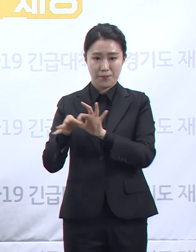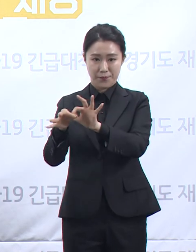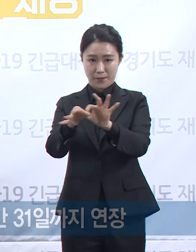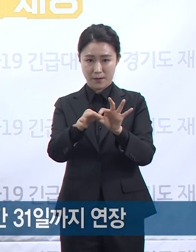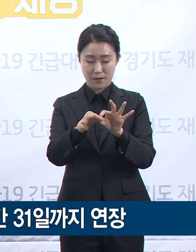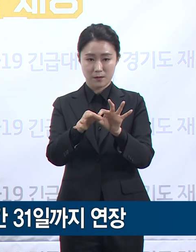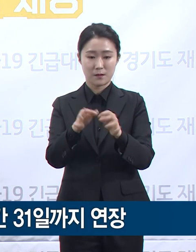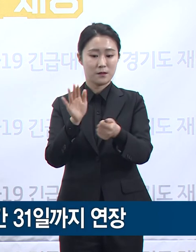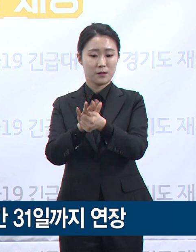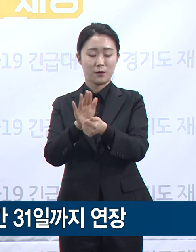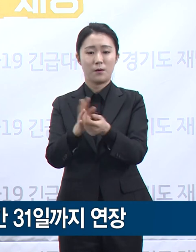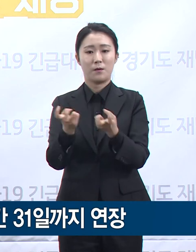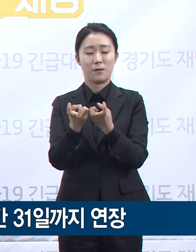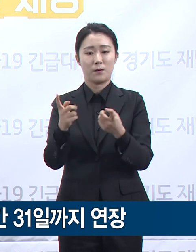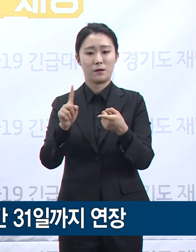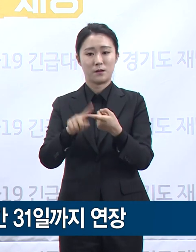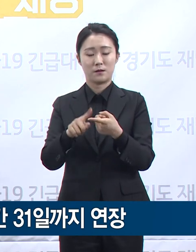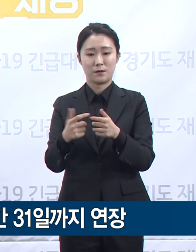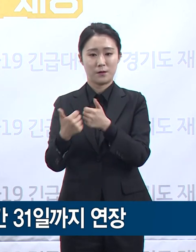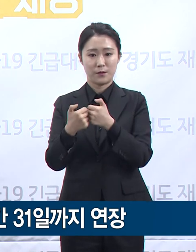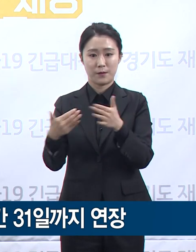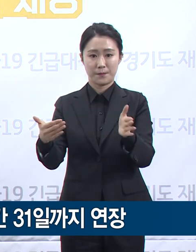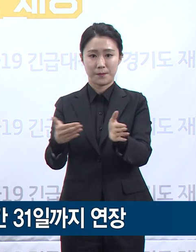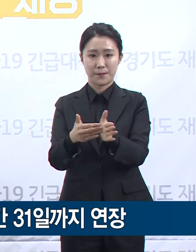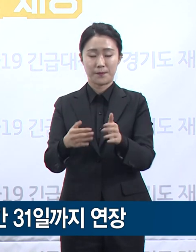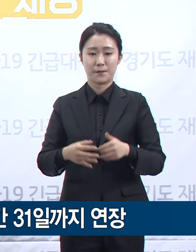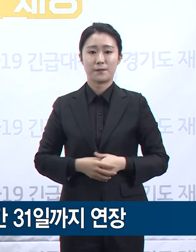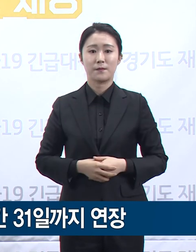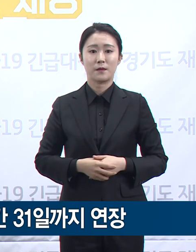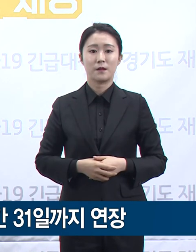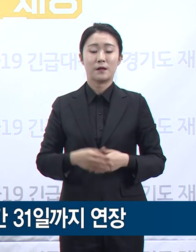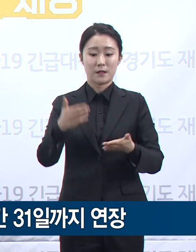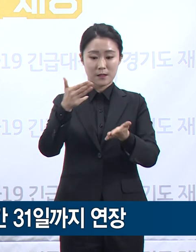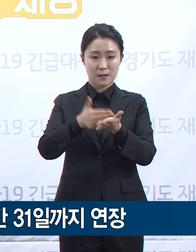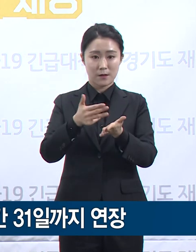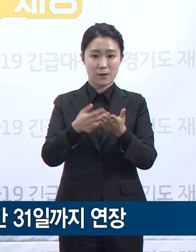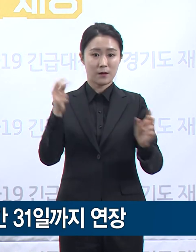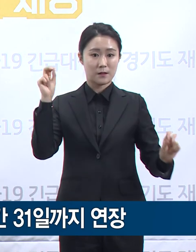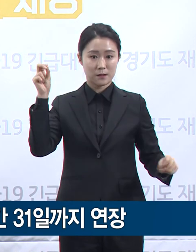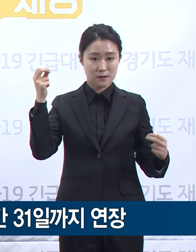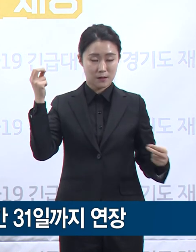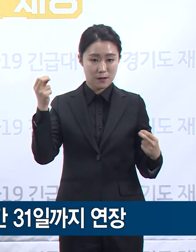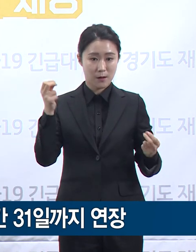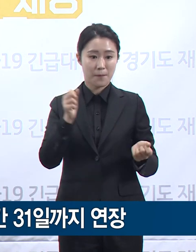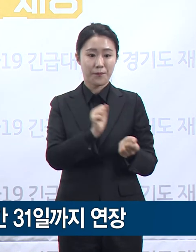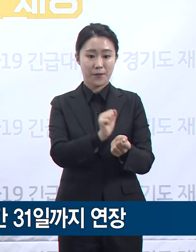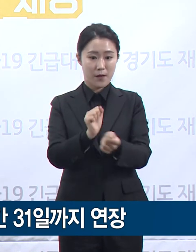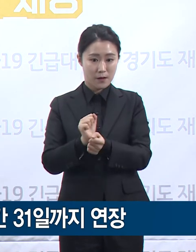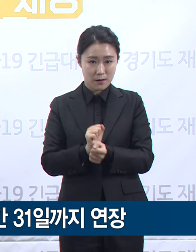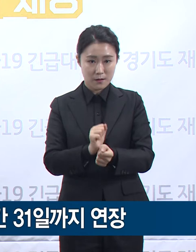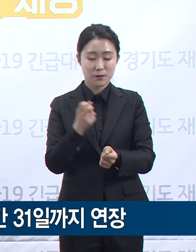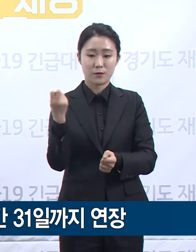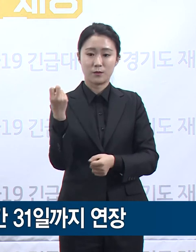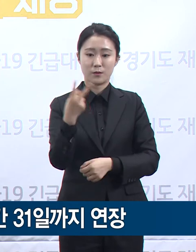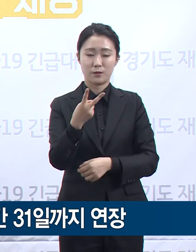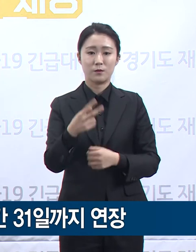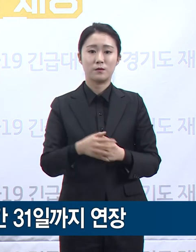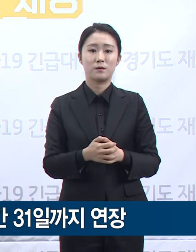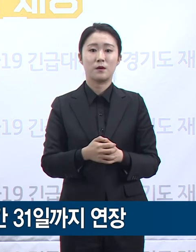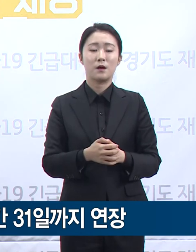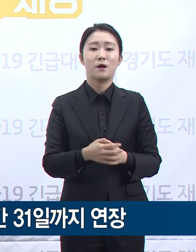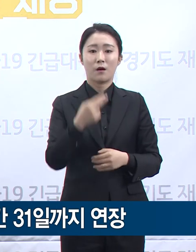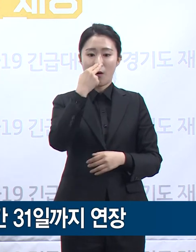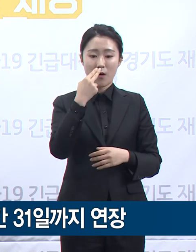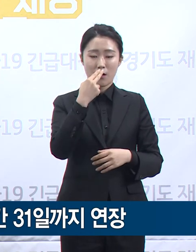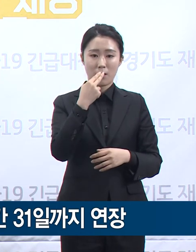어제 중앙방역대책본부는 이태원 클럽 집단 발생 관련 코로나19 진단검사의 건강보험 적용